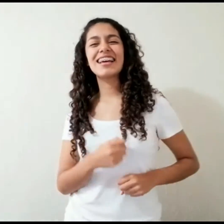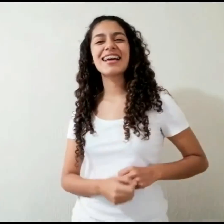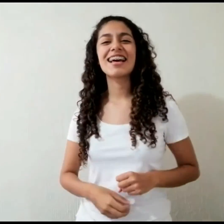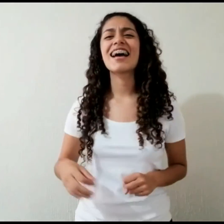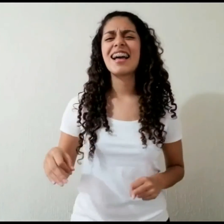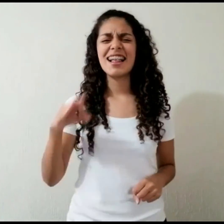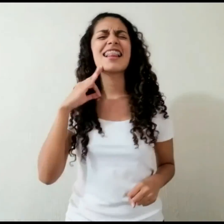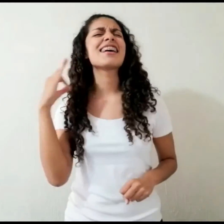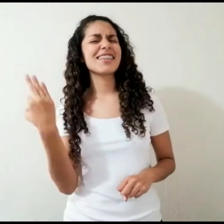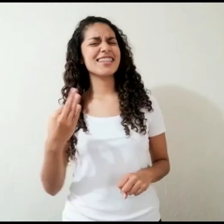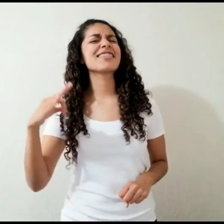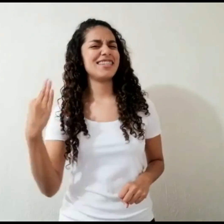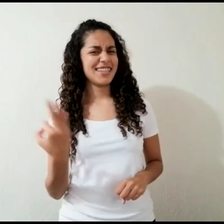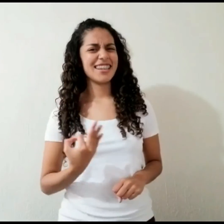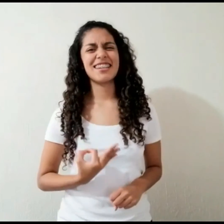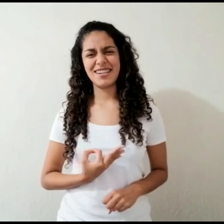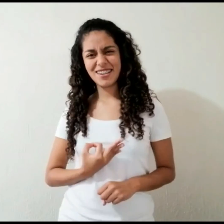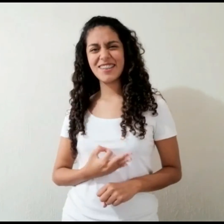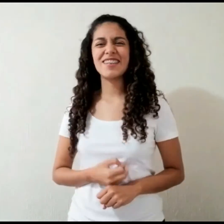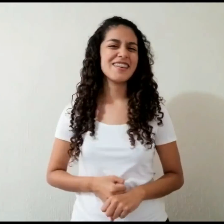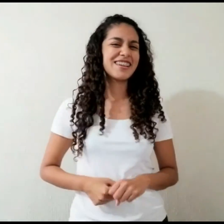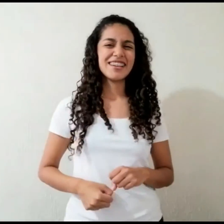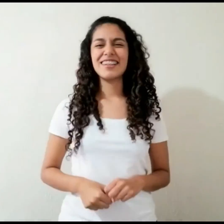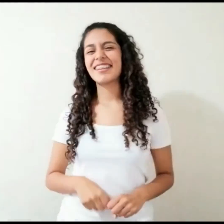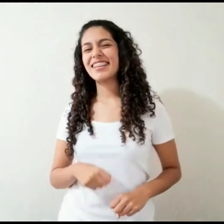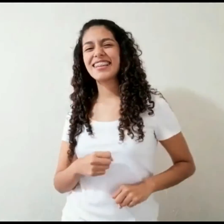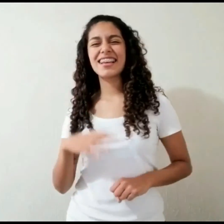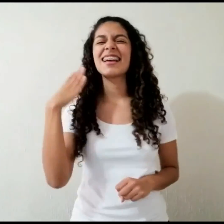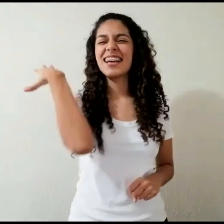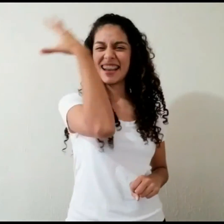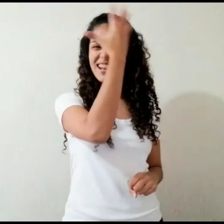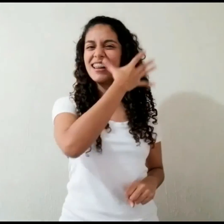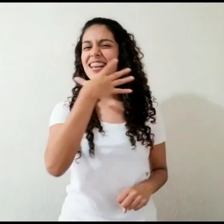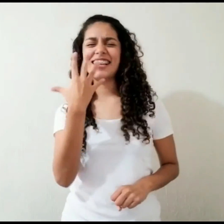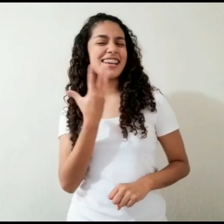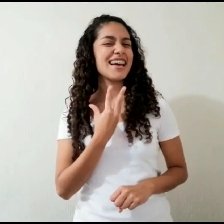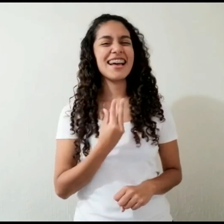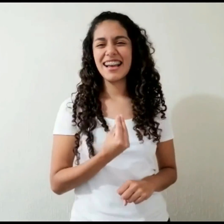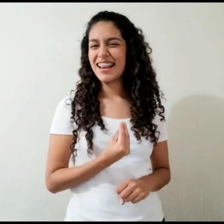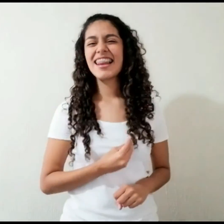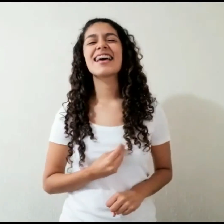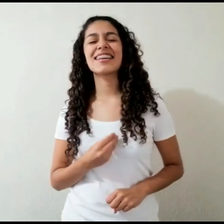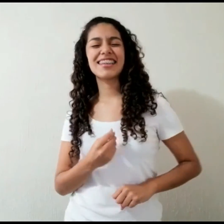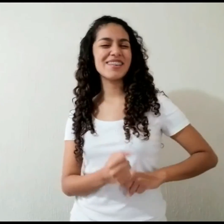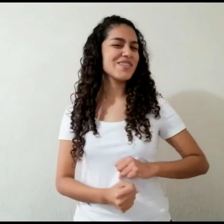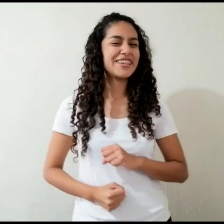Ala, ala que chilero Ala, ala que